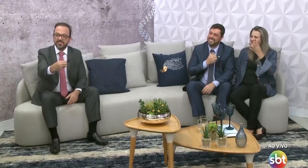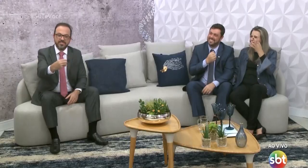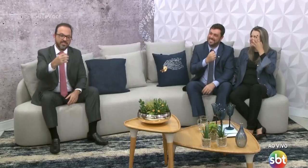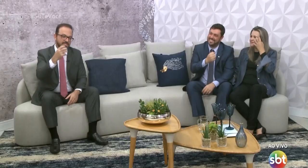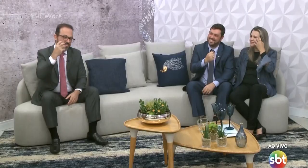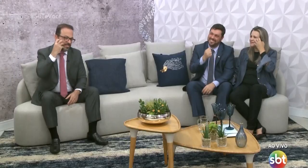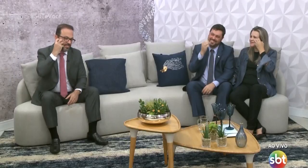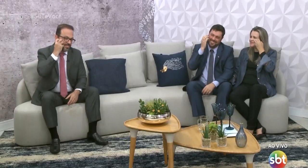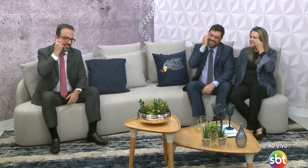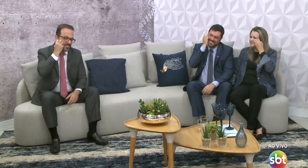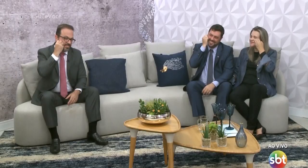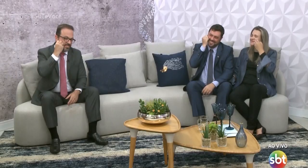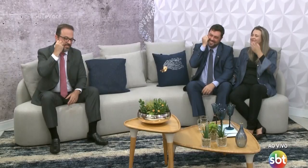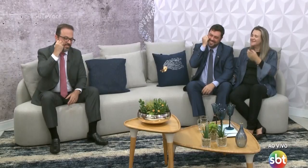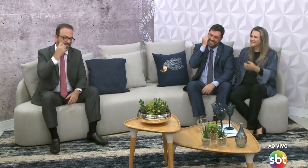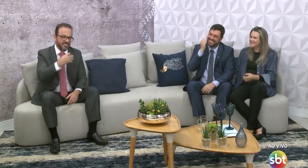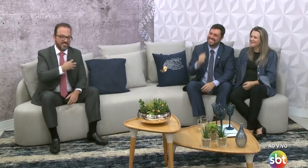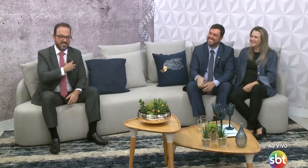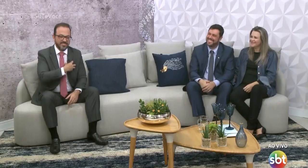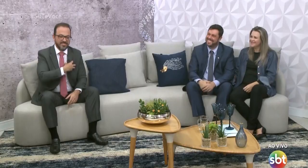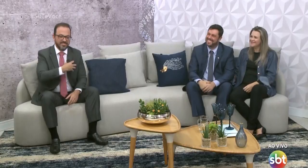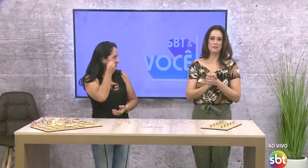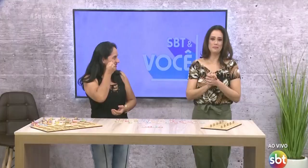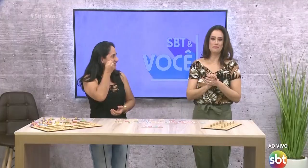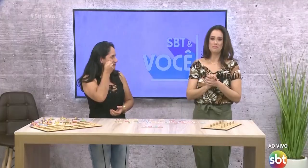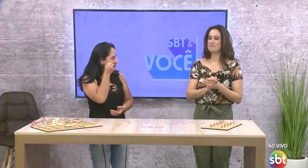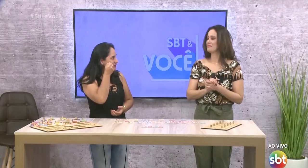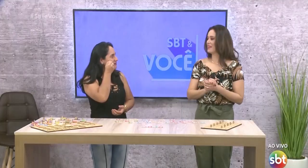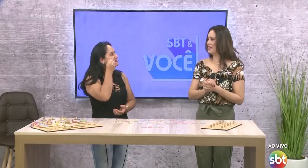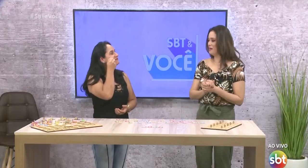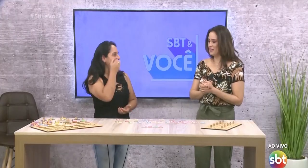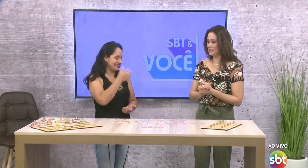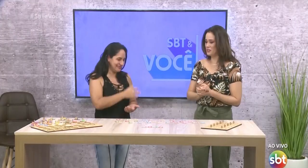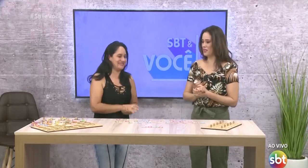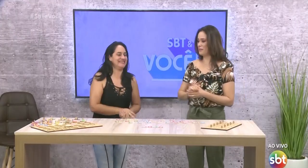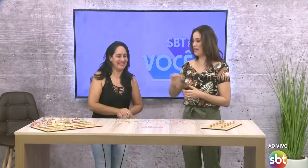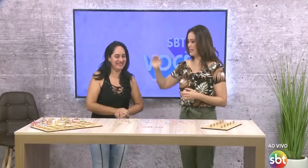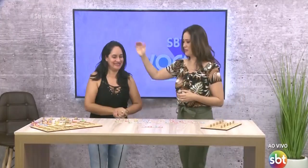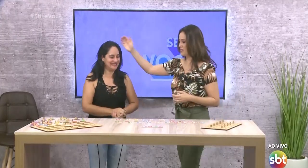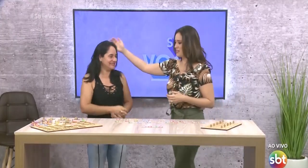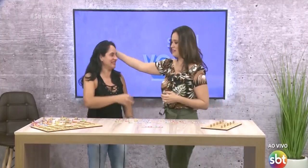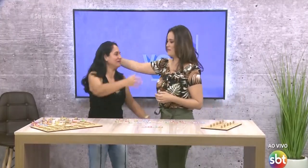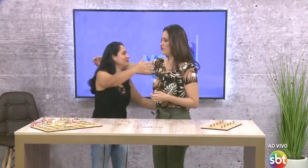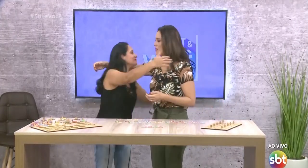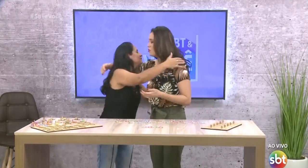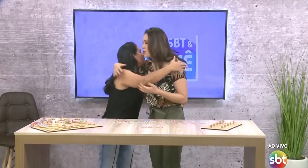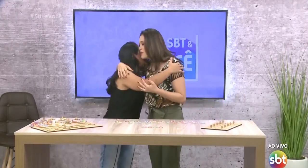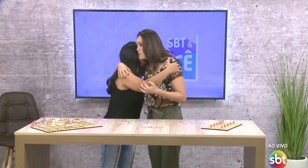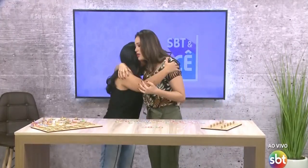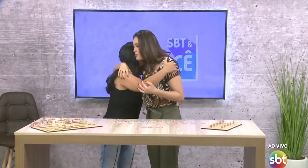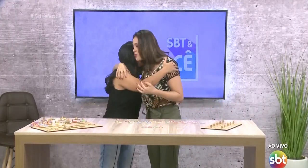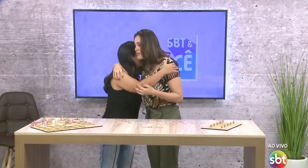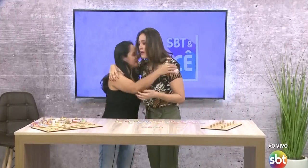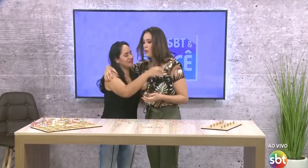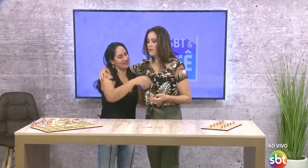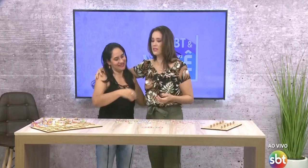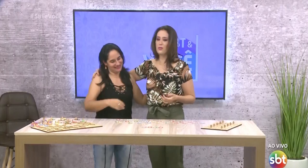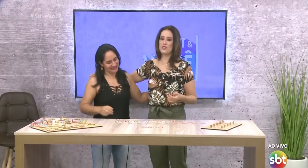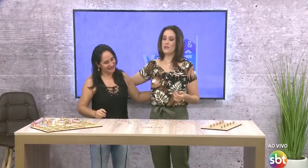Filho adotivo. Ai. E a Mira chora. Tá bom? E a Mira chora. Obrigada, Rosa. É esse sinal. Fica aqui comigo mais um pouquinho, tá bom? Porque daqui a a gente